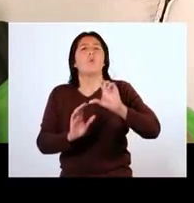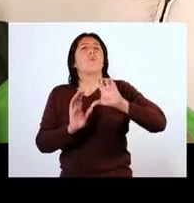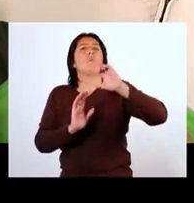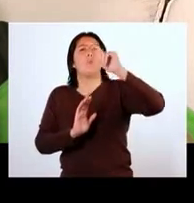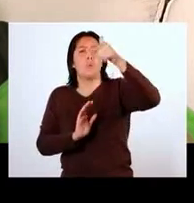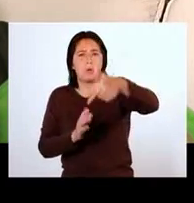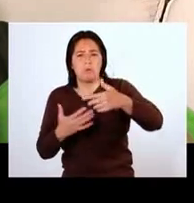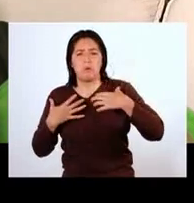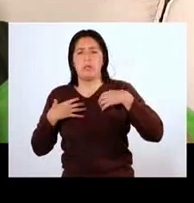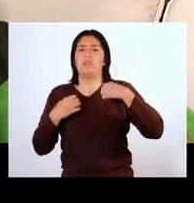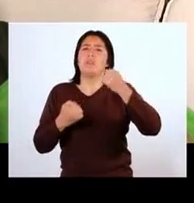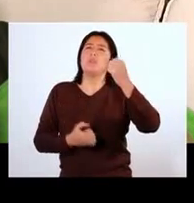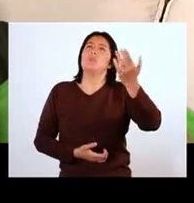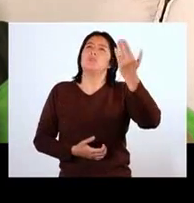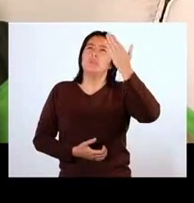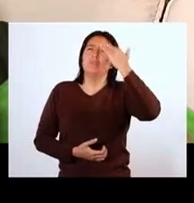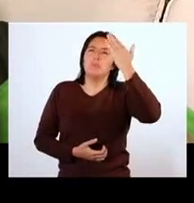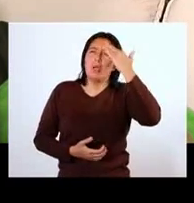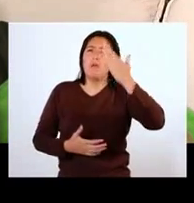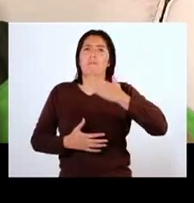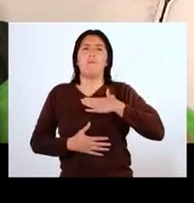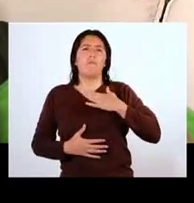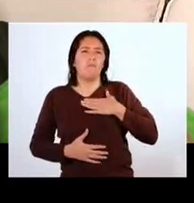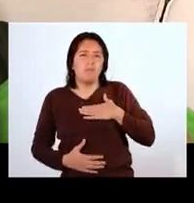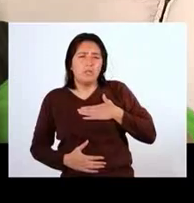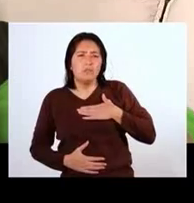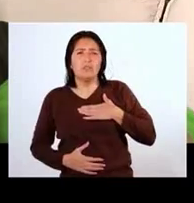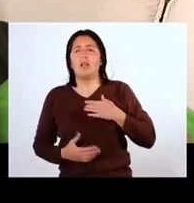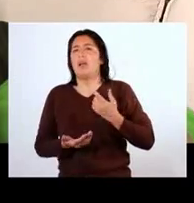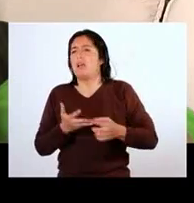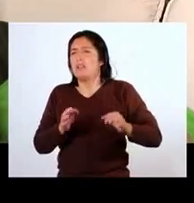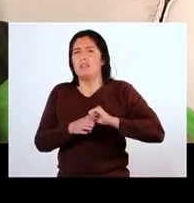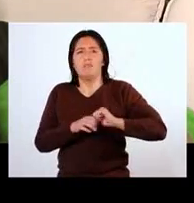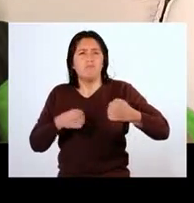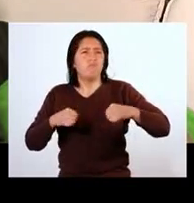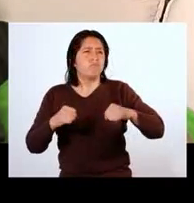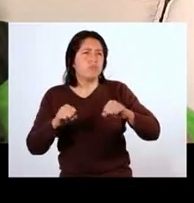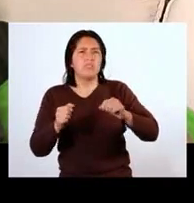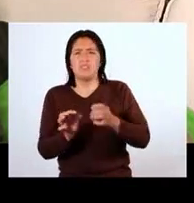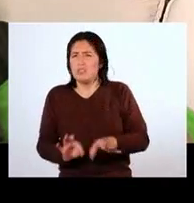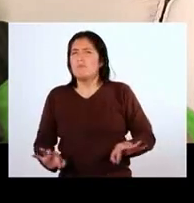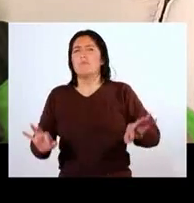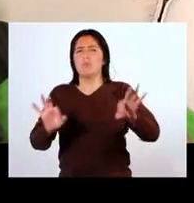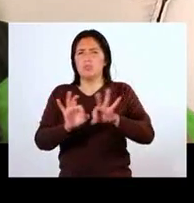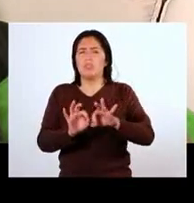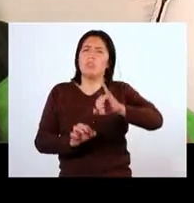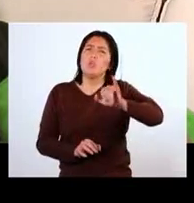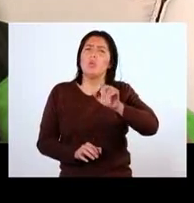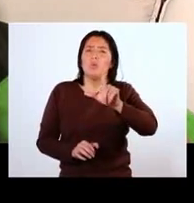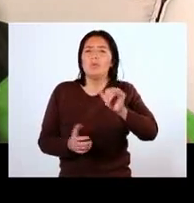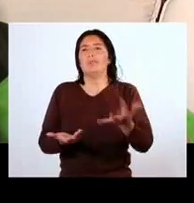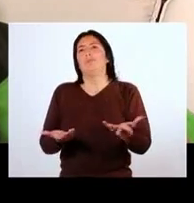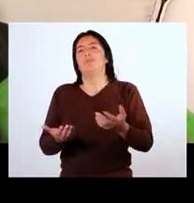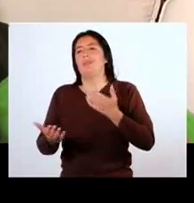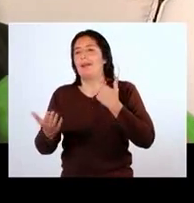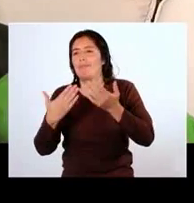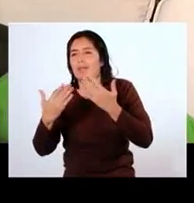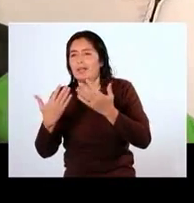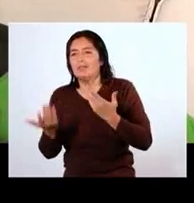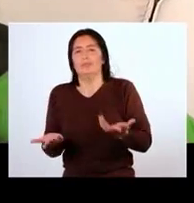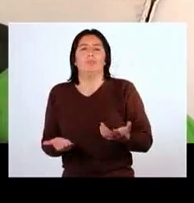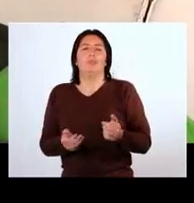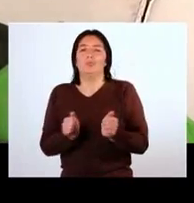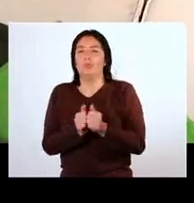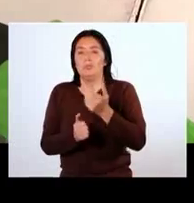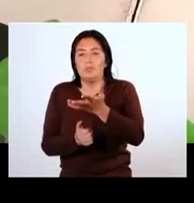su salud mental, física, en estar activos. Es muy importante, Julio. Me encantaría seguir tocando estos temas, pero